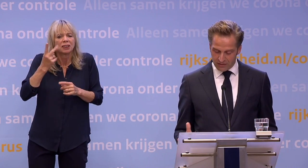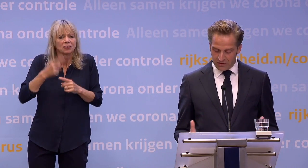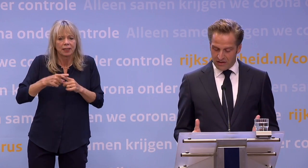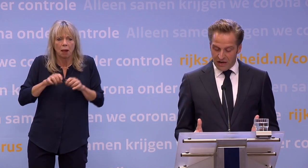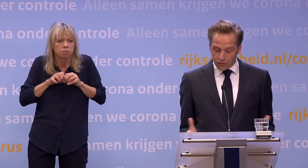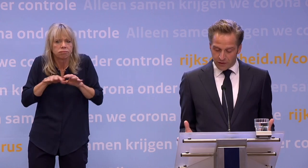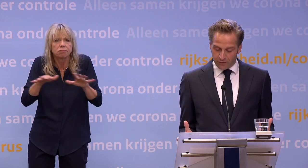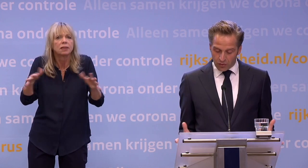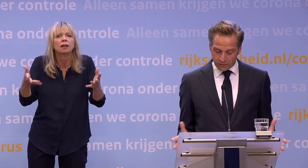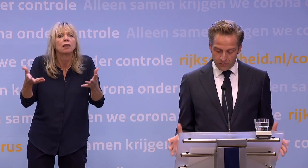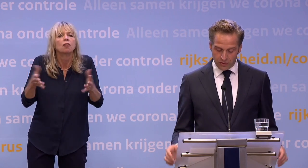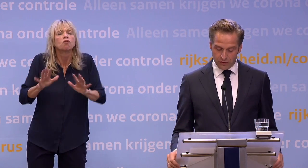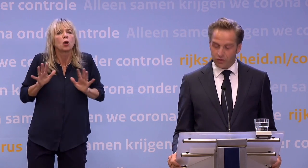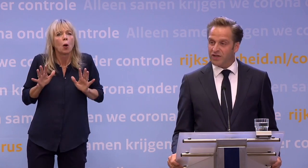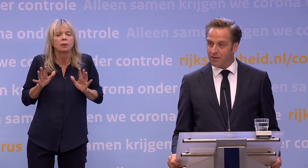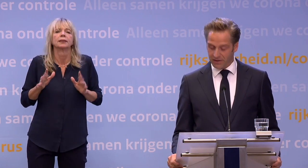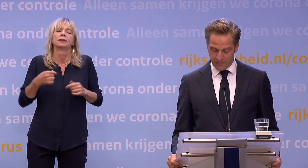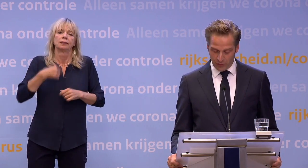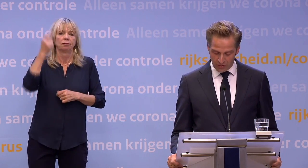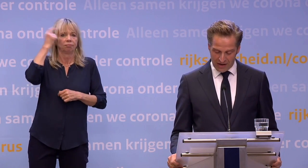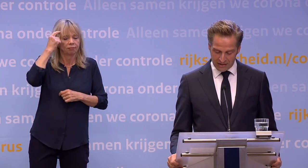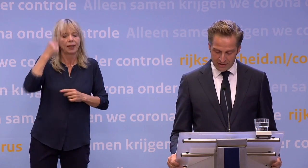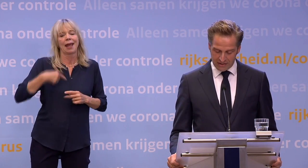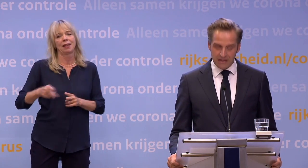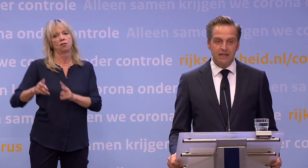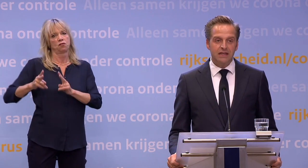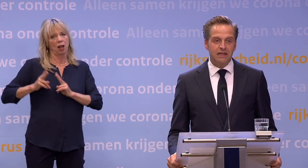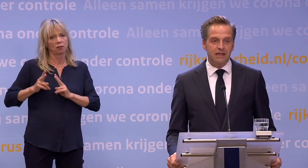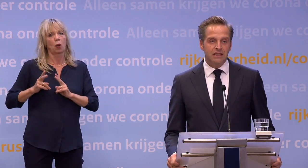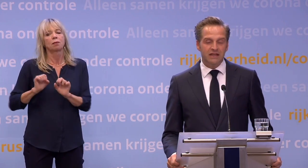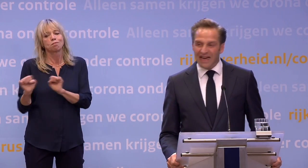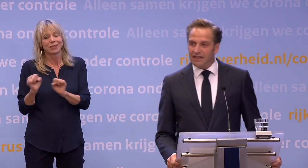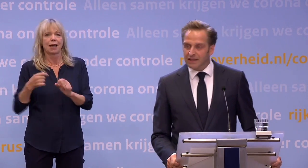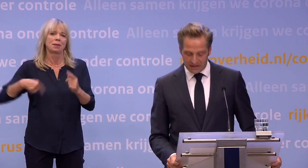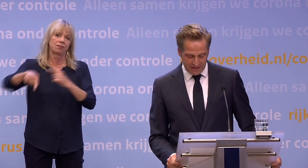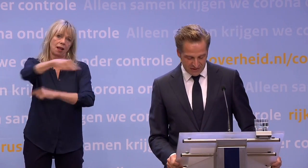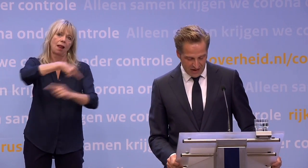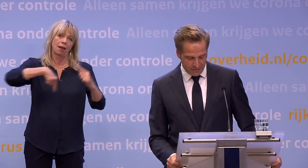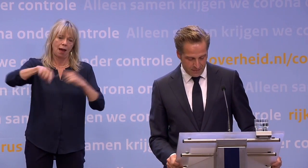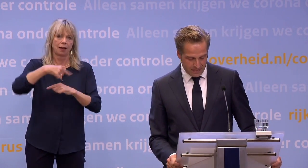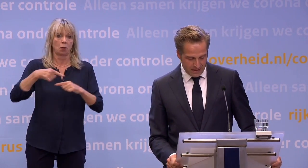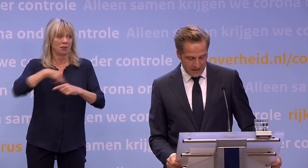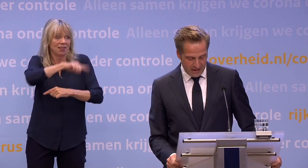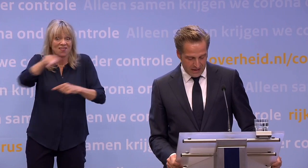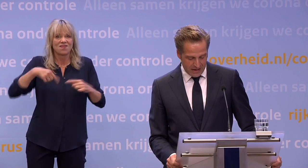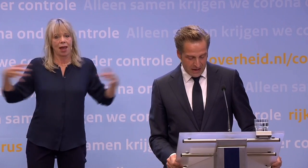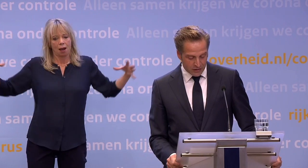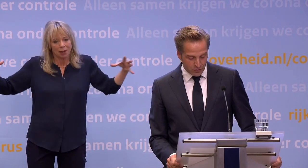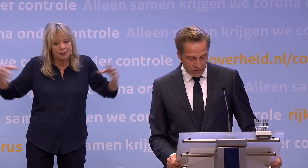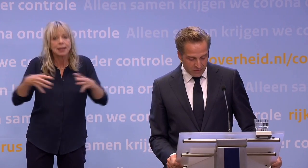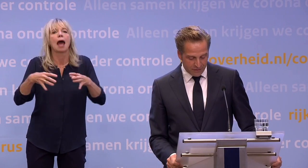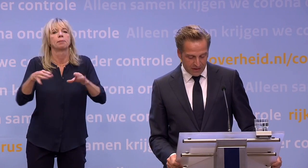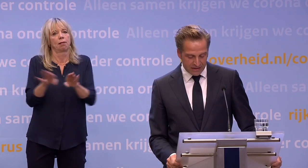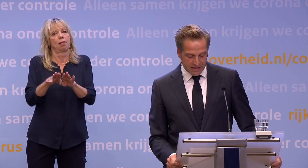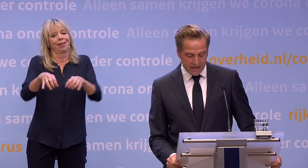gebruiken... ...en ons verantwoordelijk te voelen voor de bescherming van elkaar. De dijk, dat zijn we samen. En